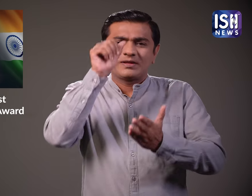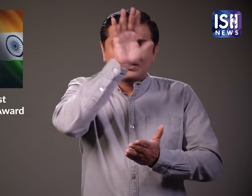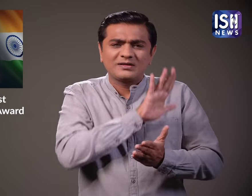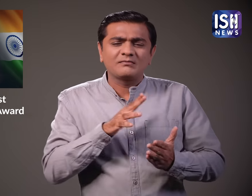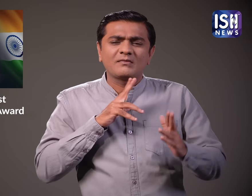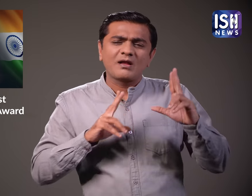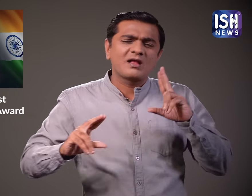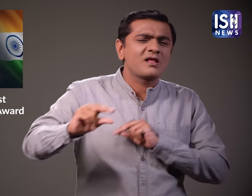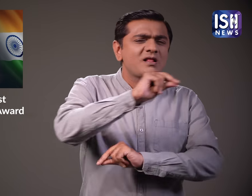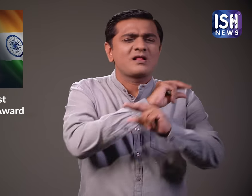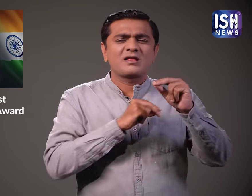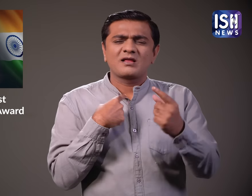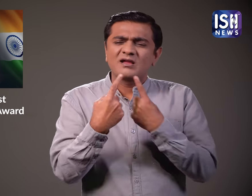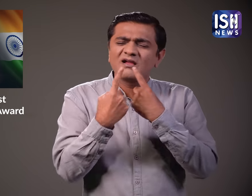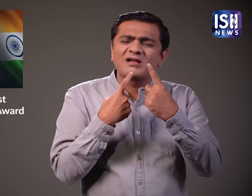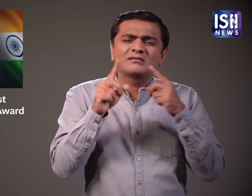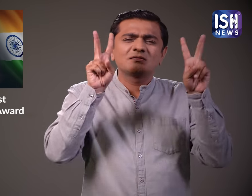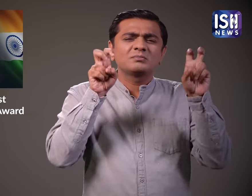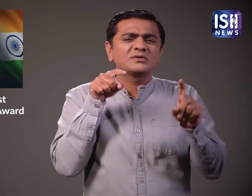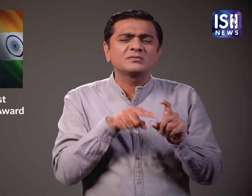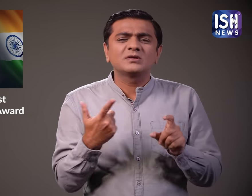जब हम विस्की के पारे में बात करते हैं